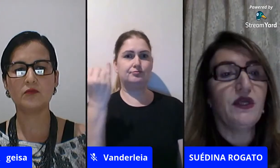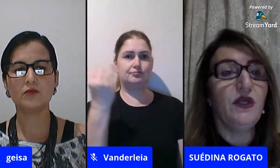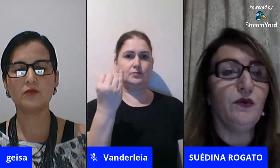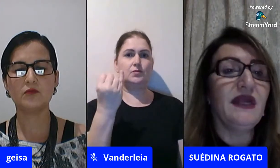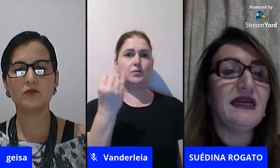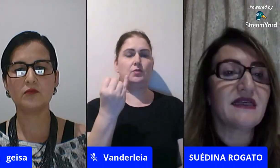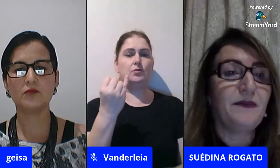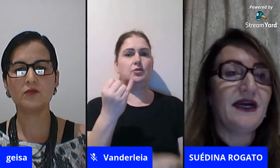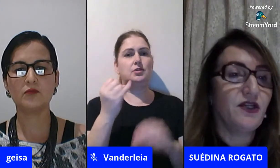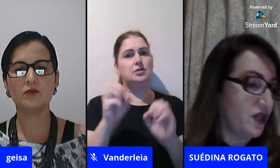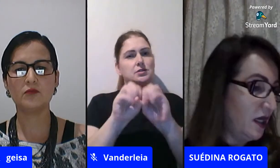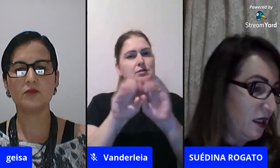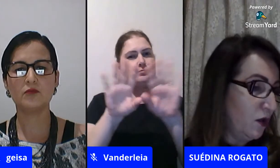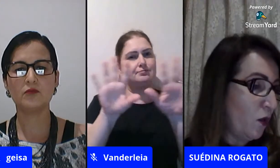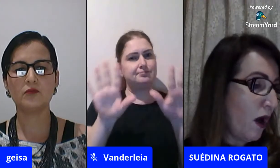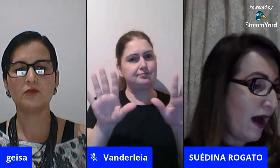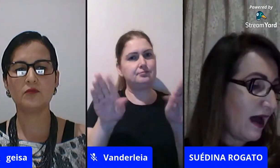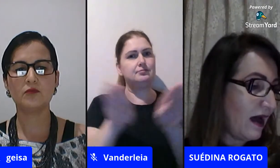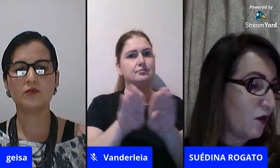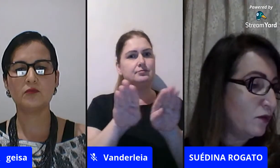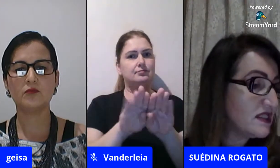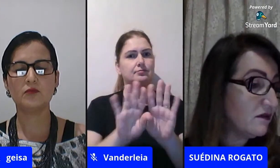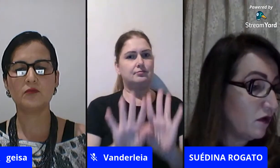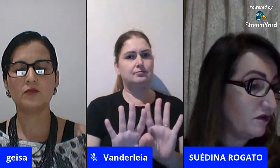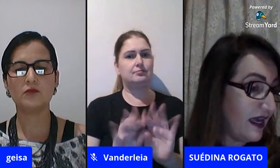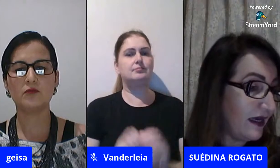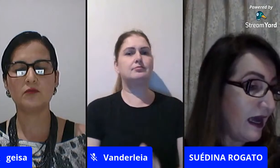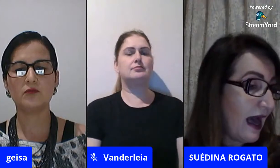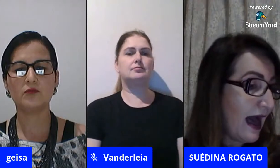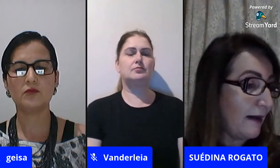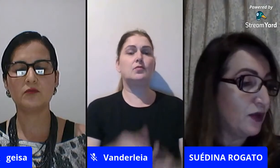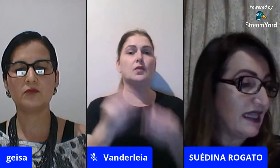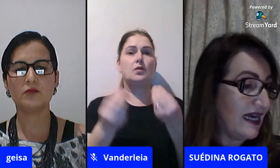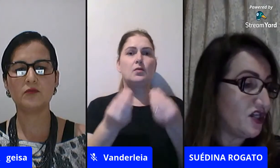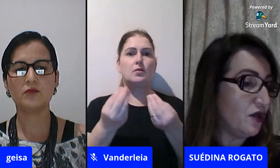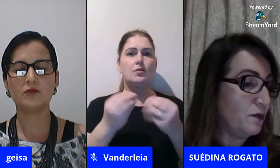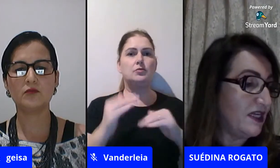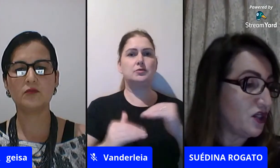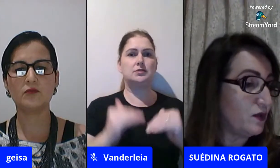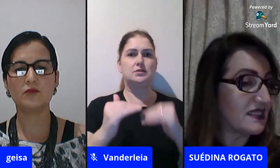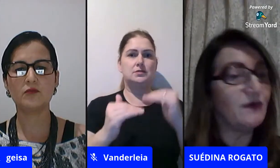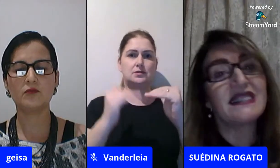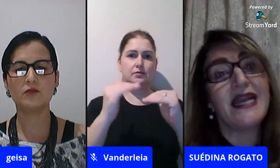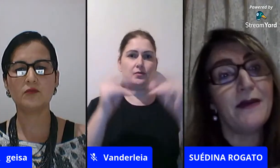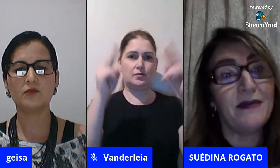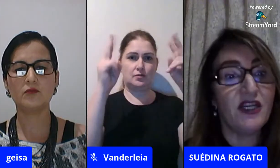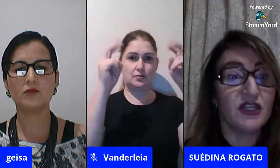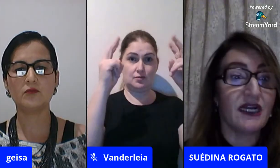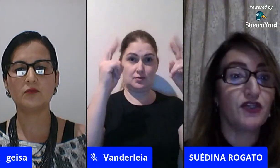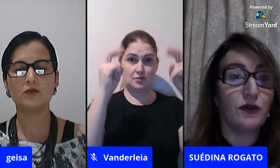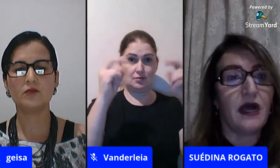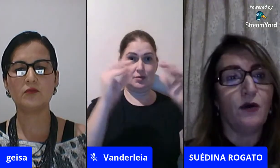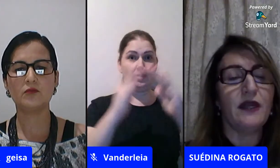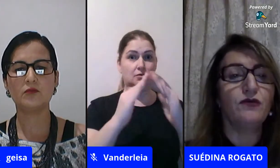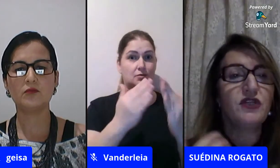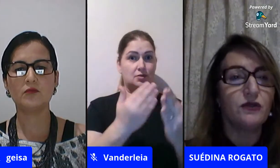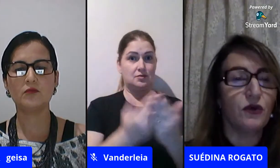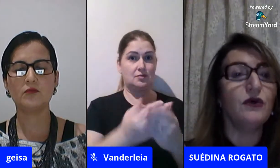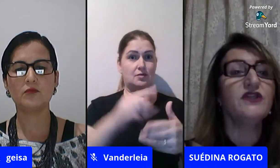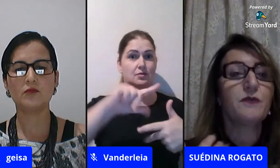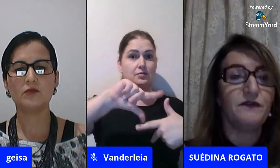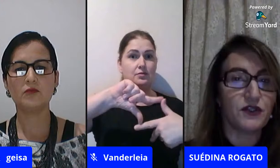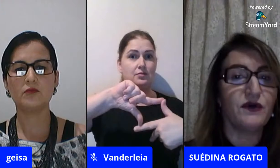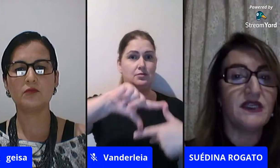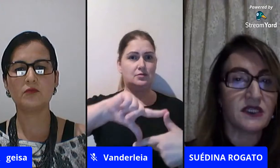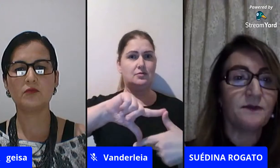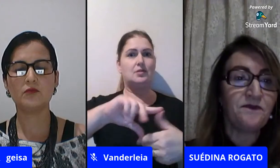explicitar um pouquinho né essa parte então qual como desenvolver a abordagem em uma instituição extremamente tradicional né com